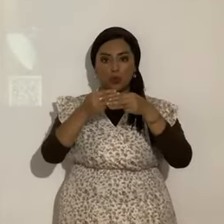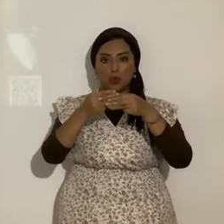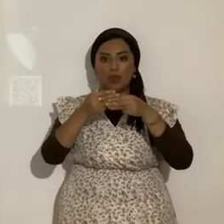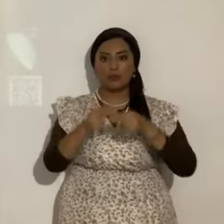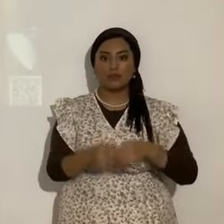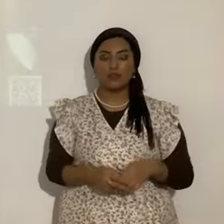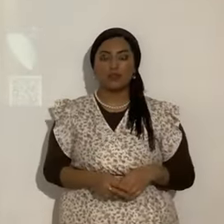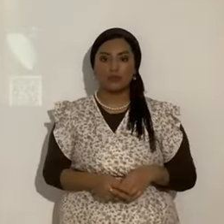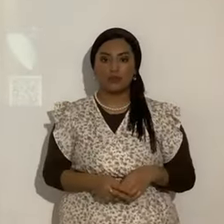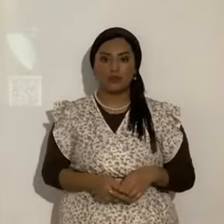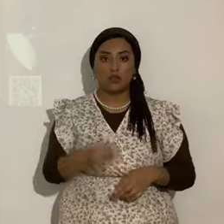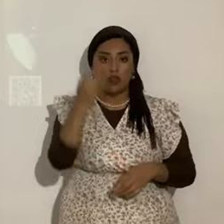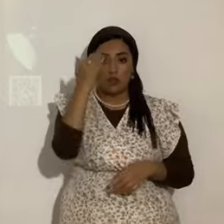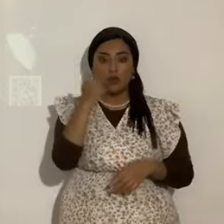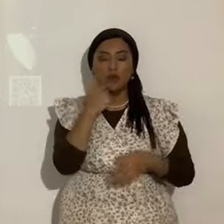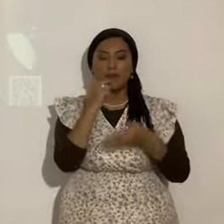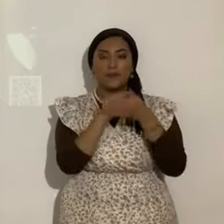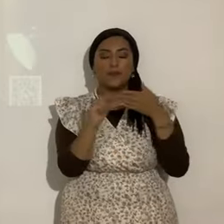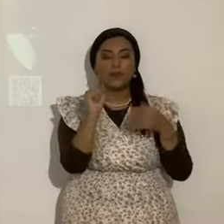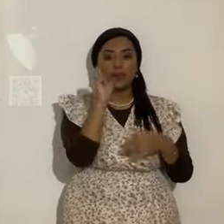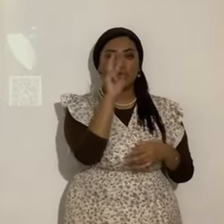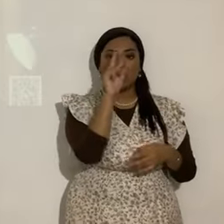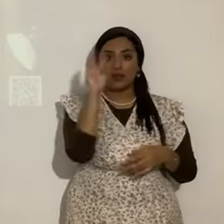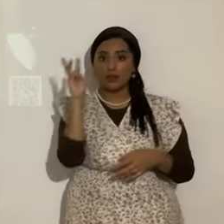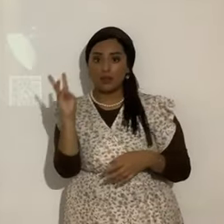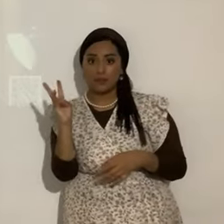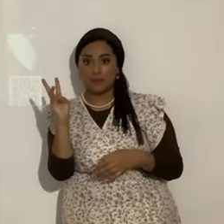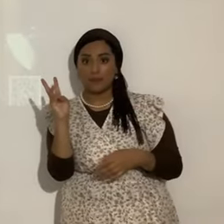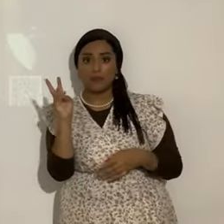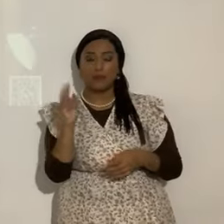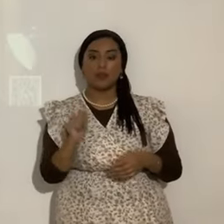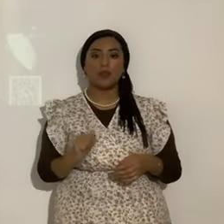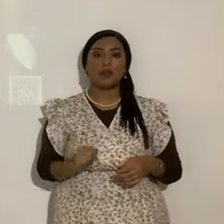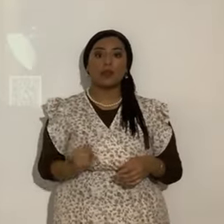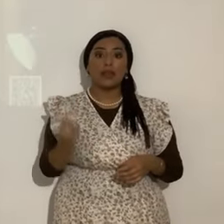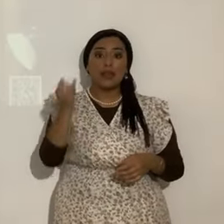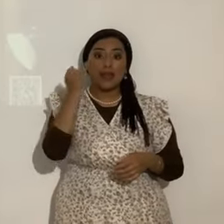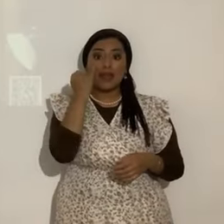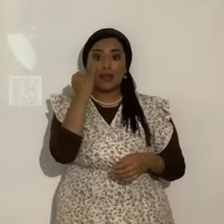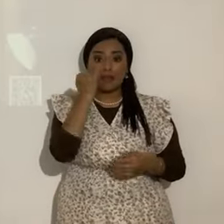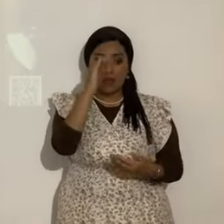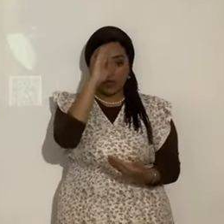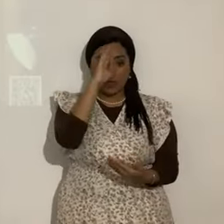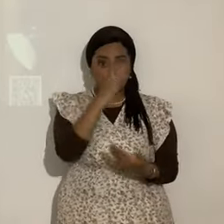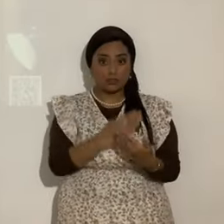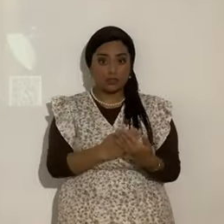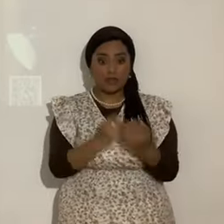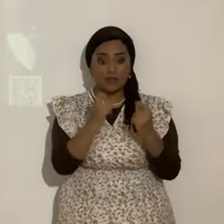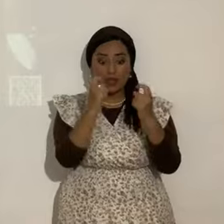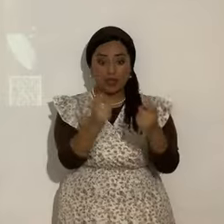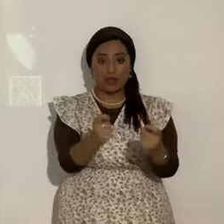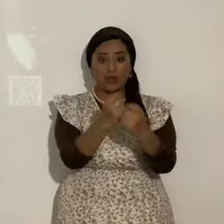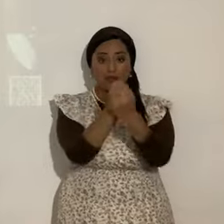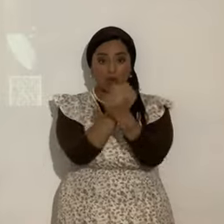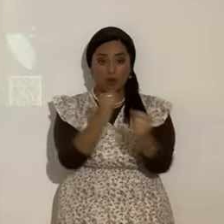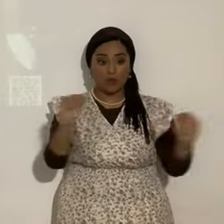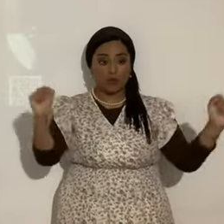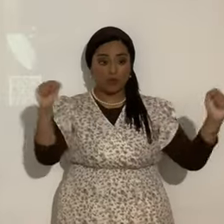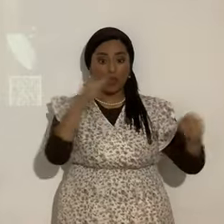Por eso dicen en 36. Así que si el hijo os libertare, seréis verdaderamente